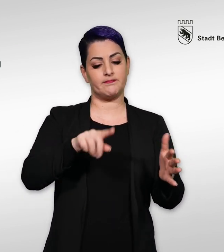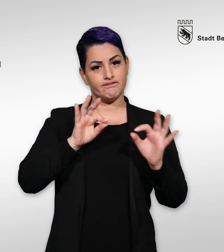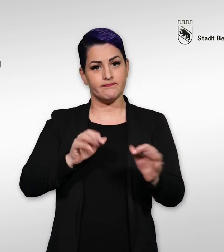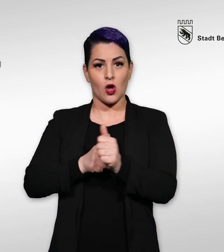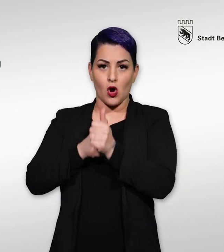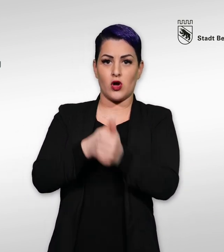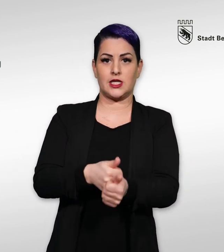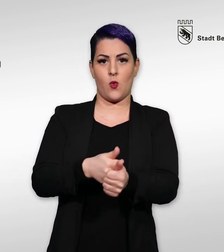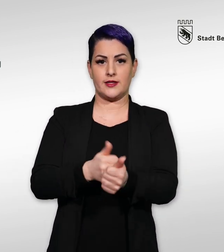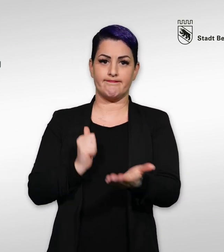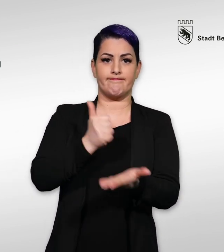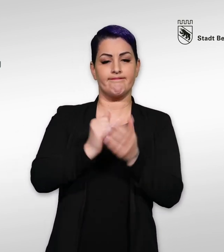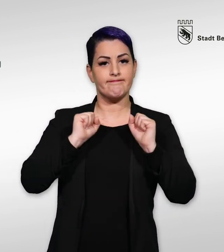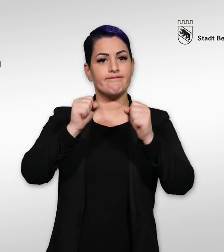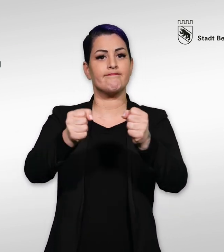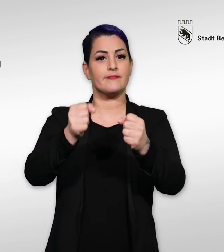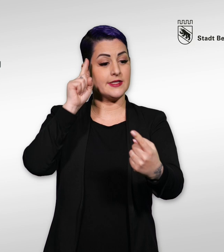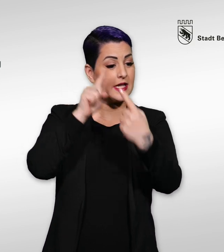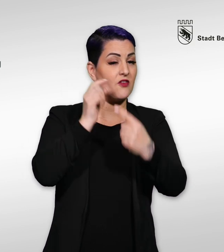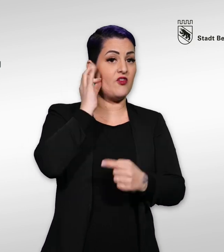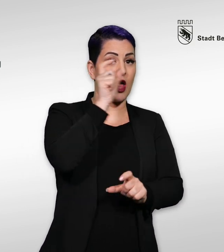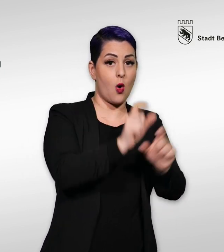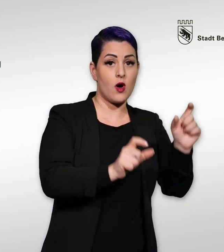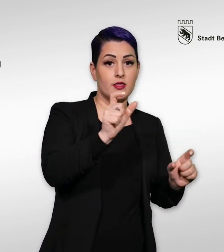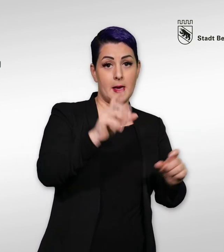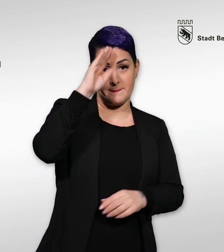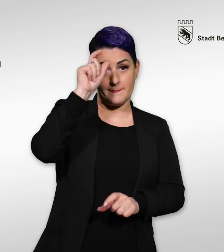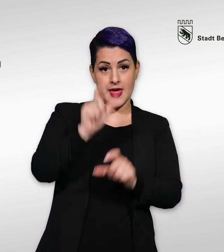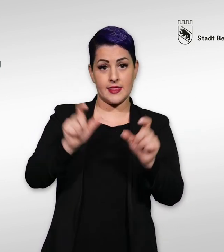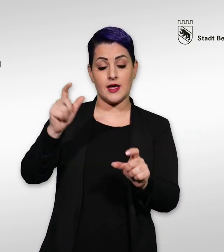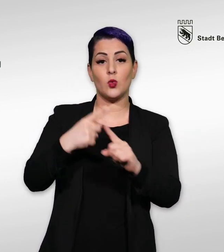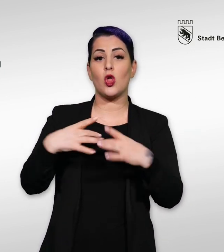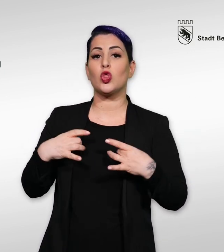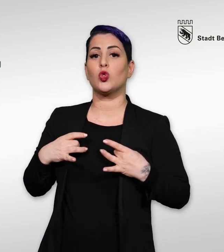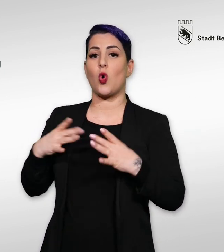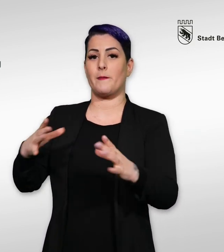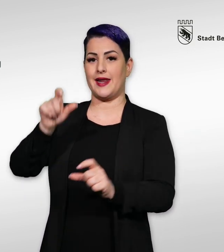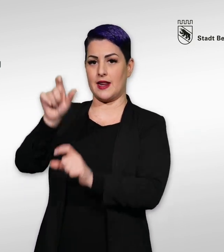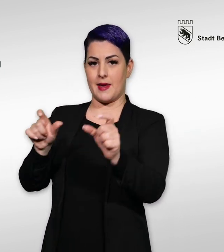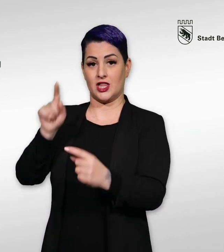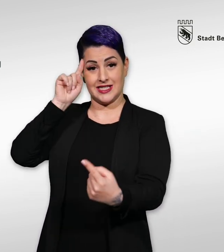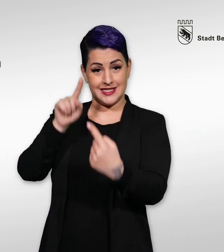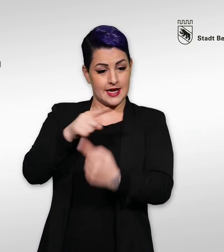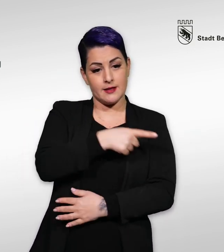konsequent für die rechtliche und tatsächliche Gleichstellung von Frauen, Männern und nicht-binären Menschen ein.